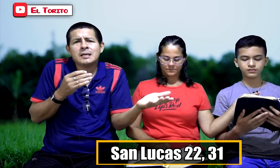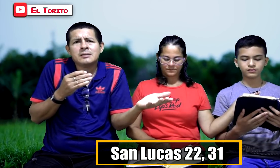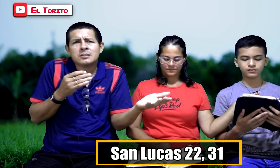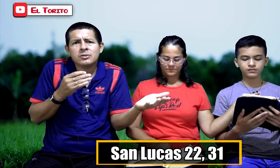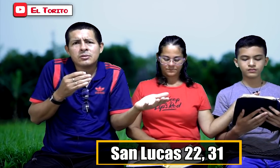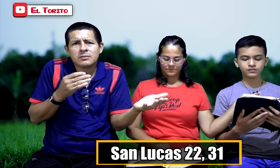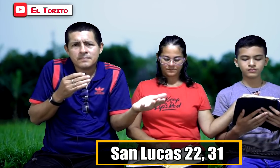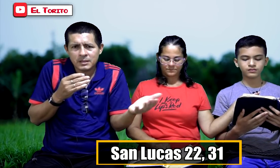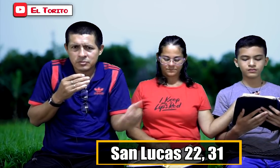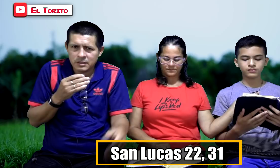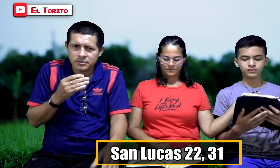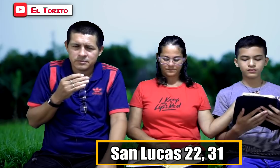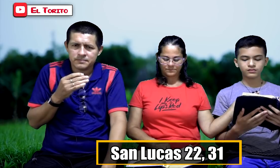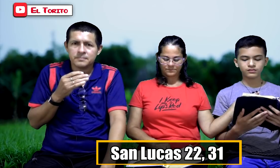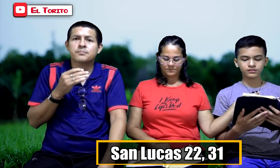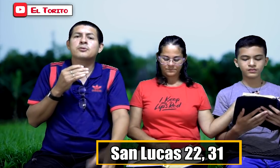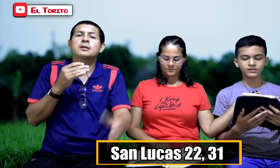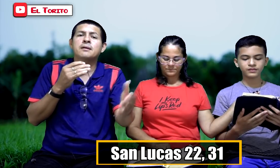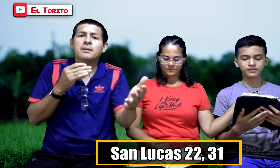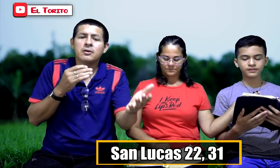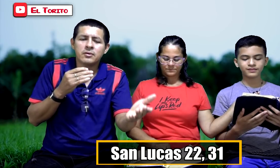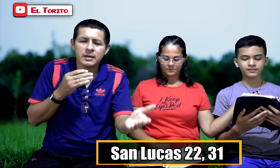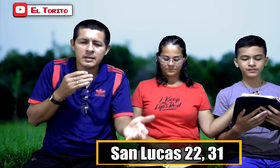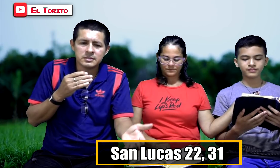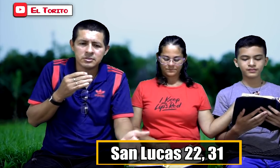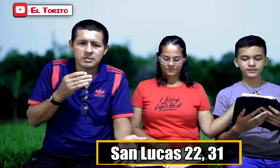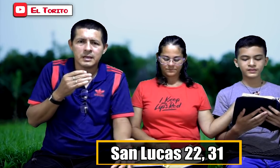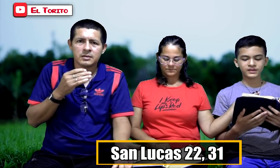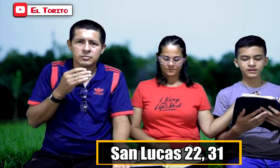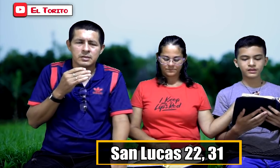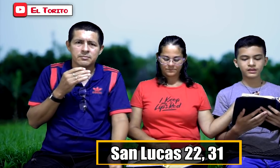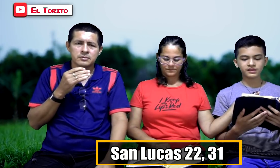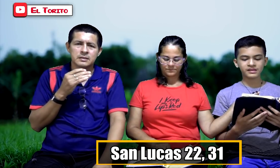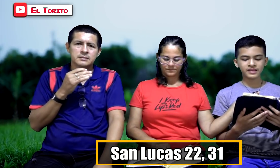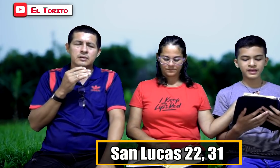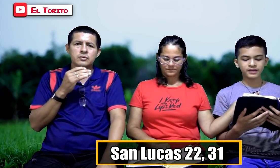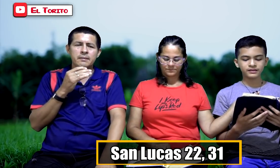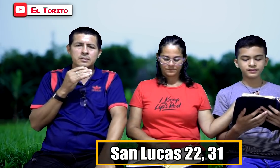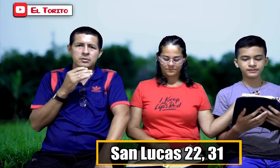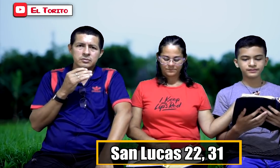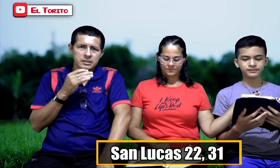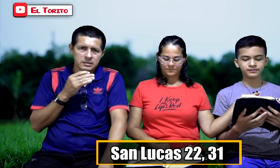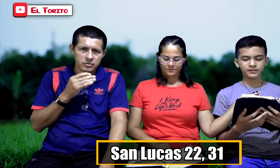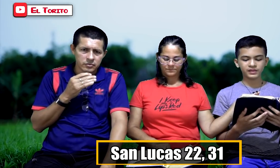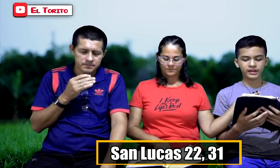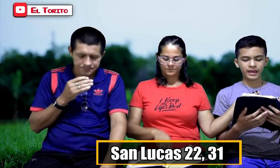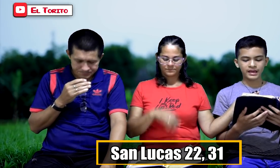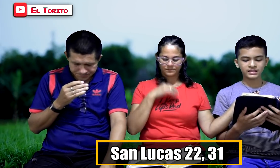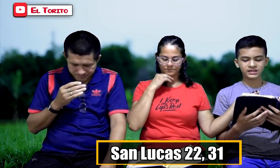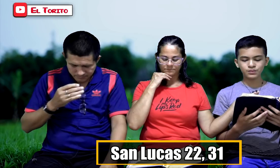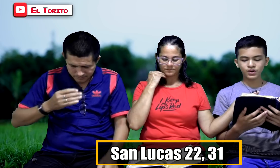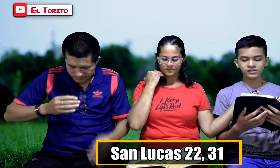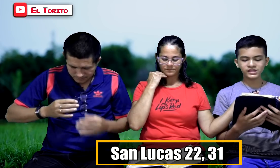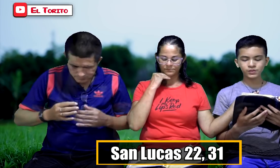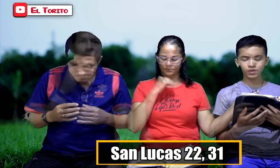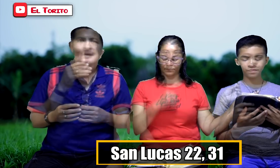el Señor? Escuchemos. ¿Por quién veló el Señor? Escuchemos. San Lucas 22, versículo 31. Simón, Simón.